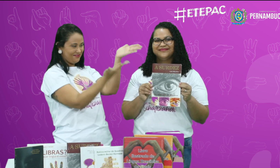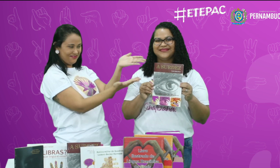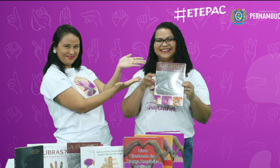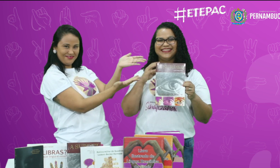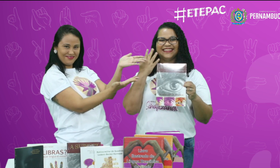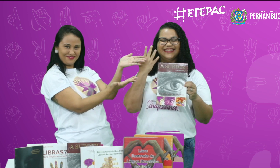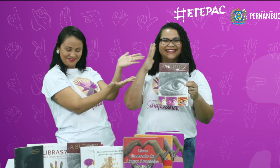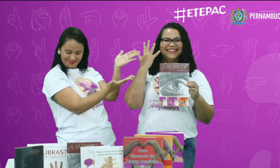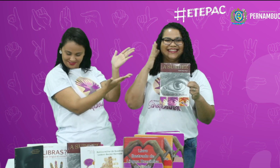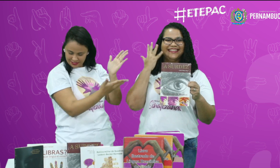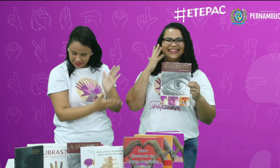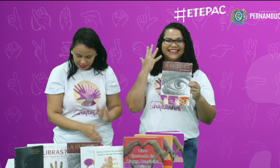Parabéns. Ganhou o livro.